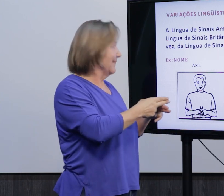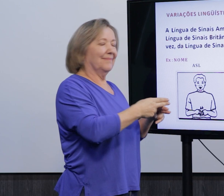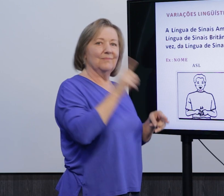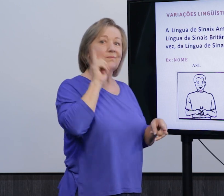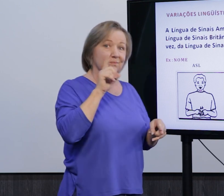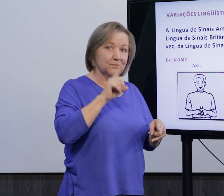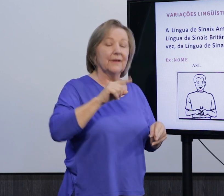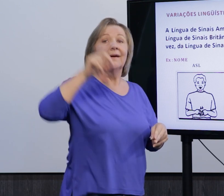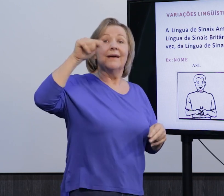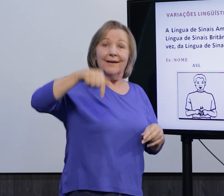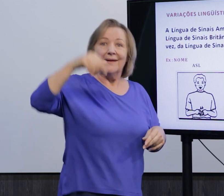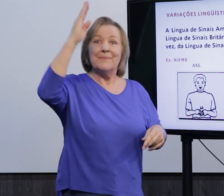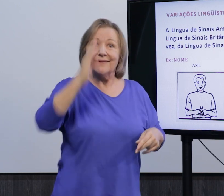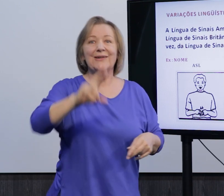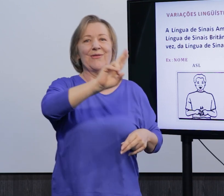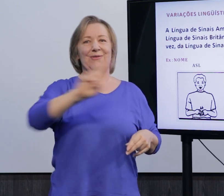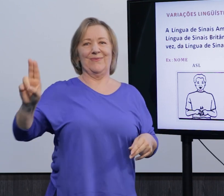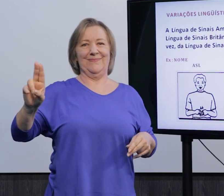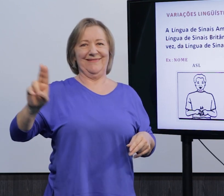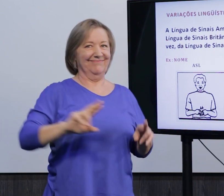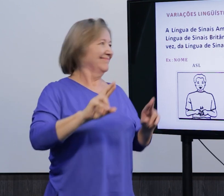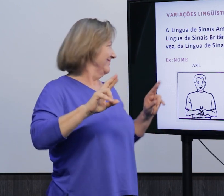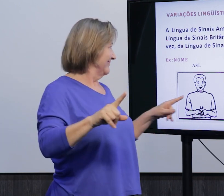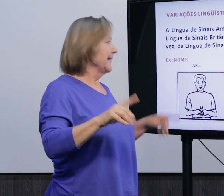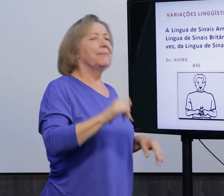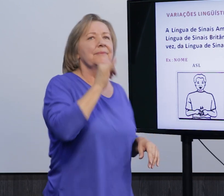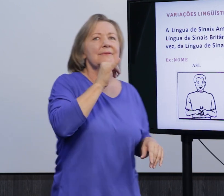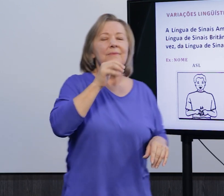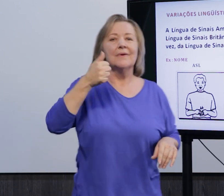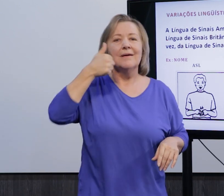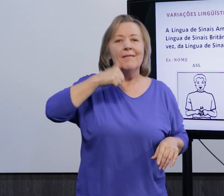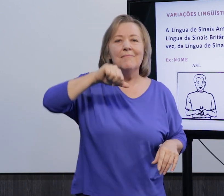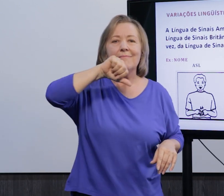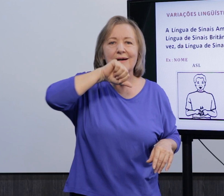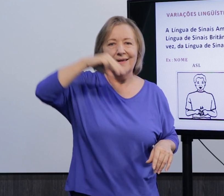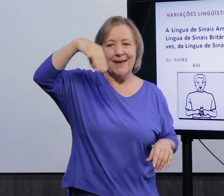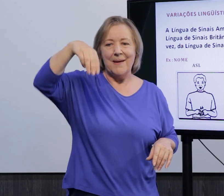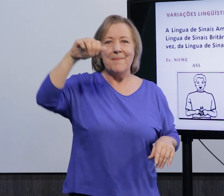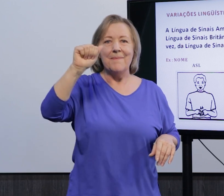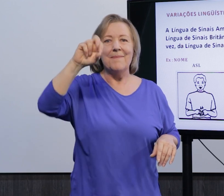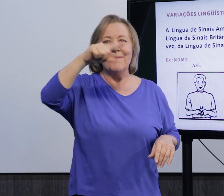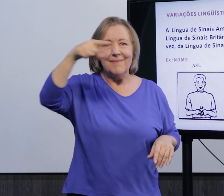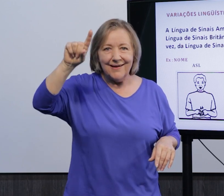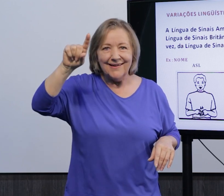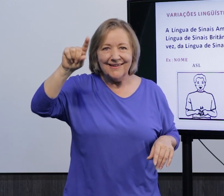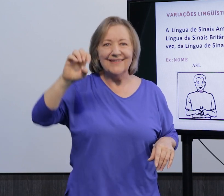E aqui no Brasil, a gente usa, né, esse nome. Então, existe essa diferença, porque são línguas diferentes. Né, um outro exemplo, né, o sinal de mãe.